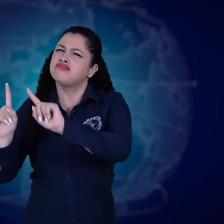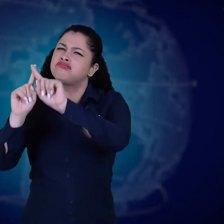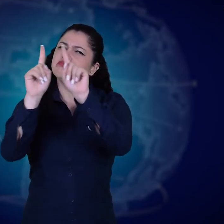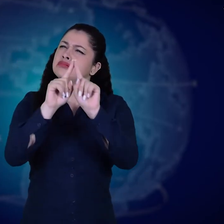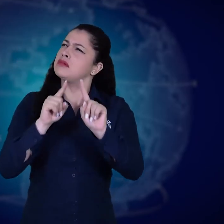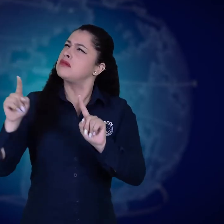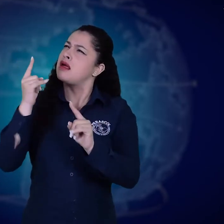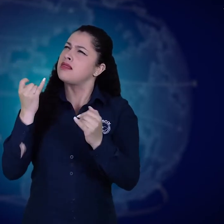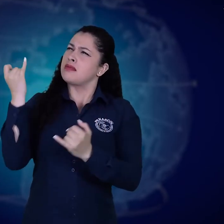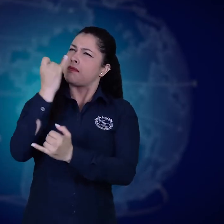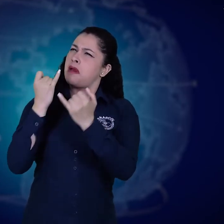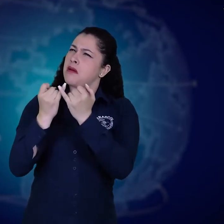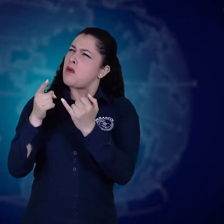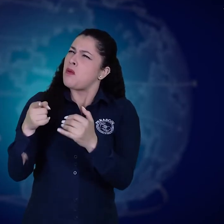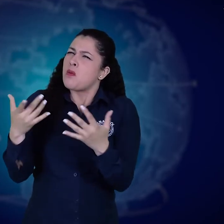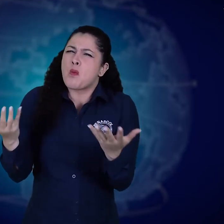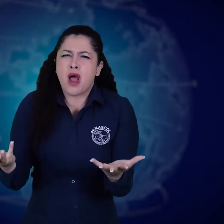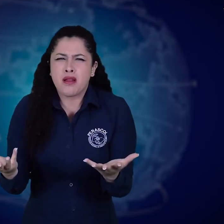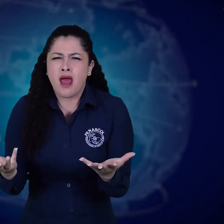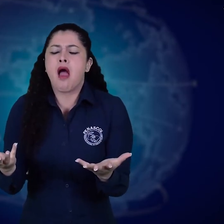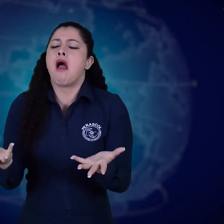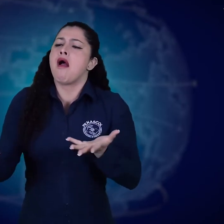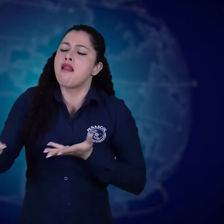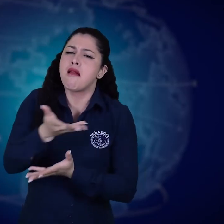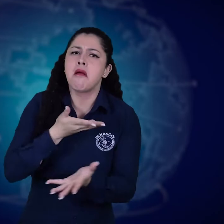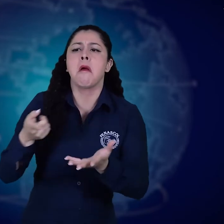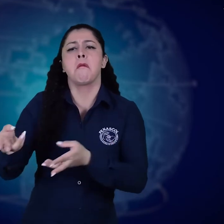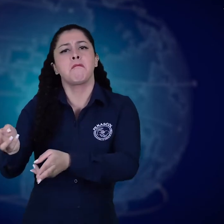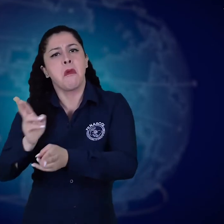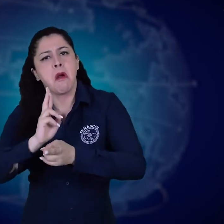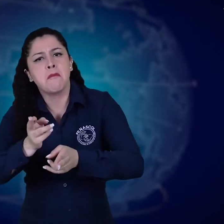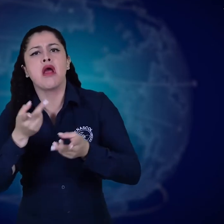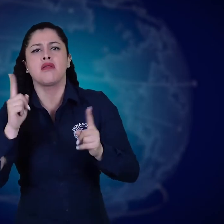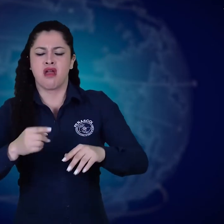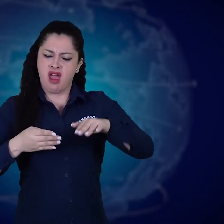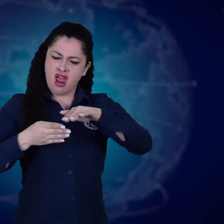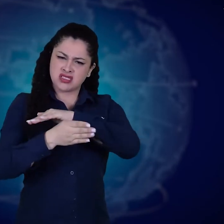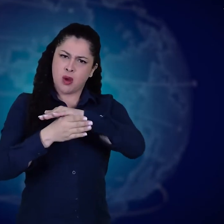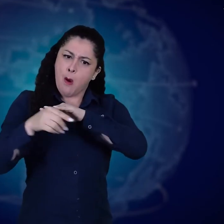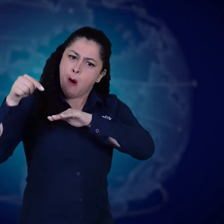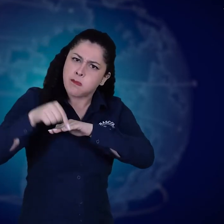o cómo lograr la accesibilidad en estos medios.